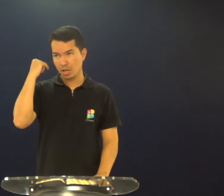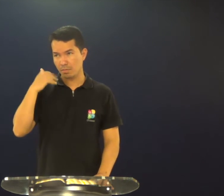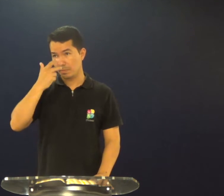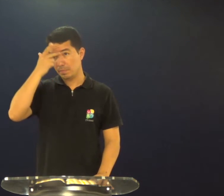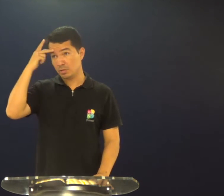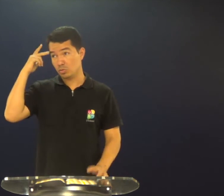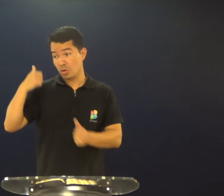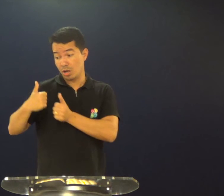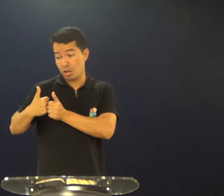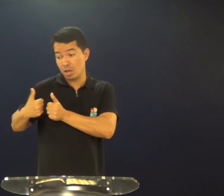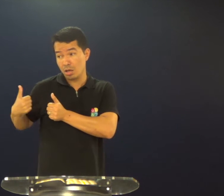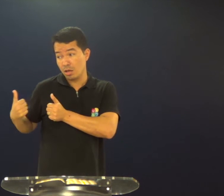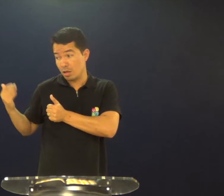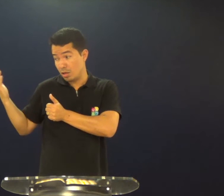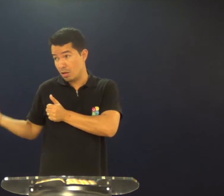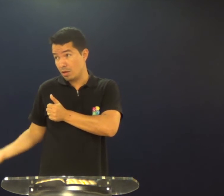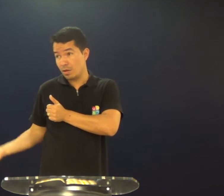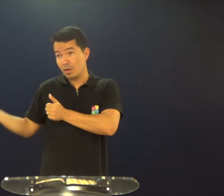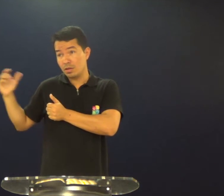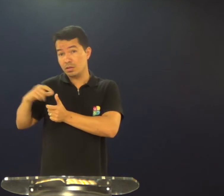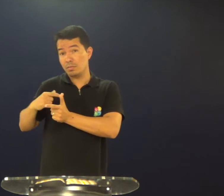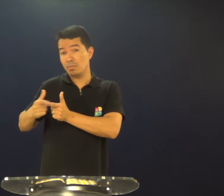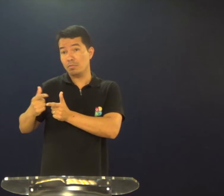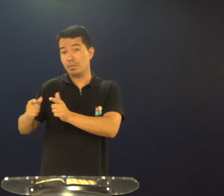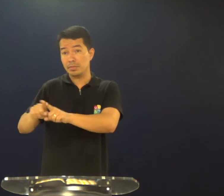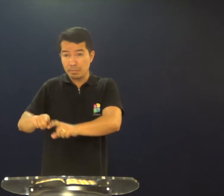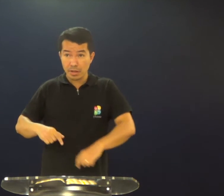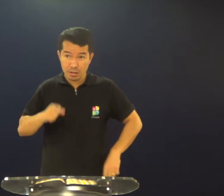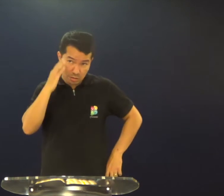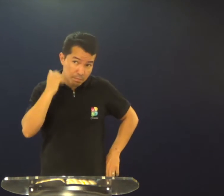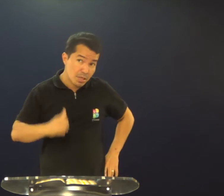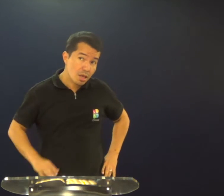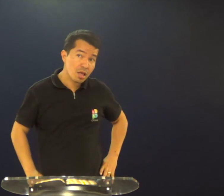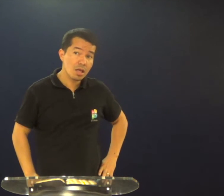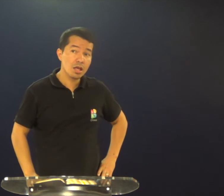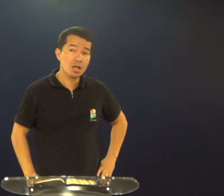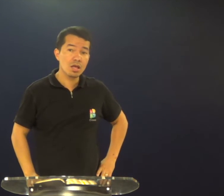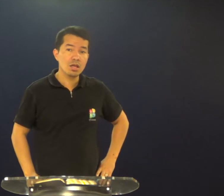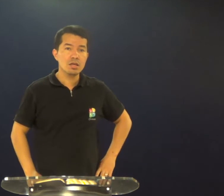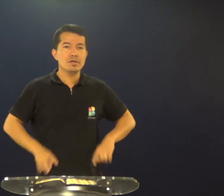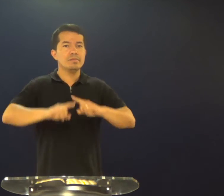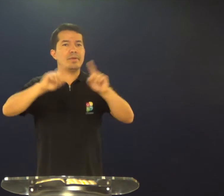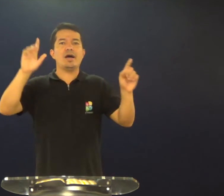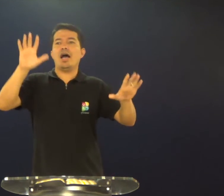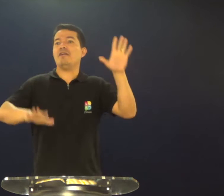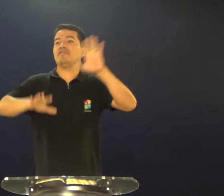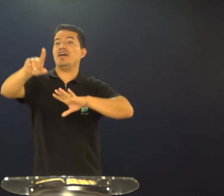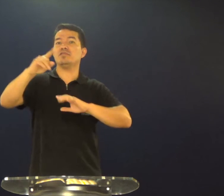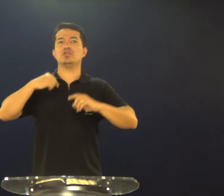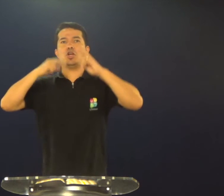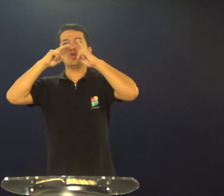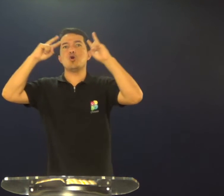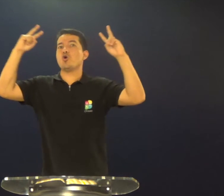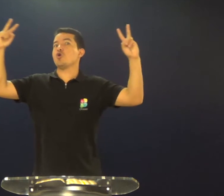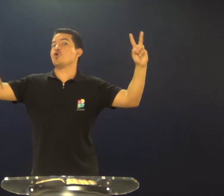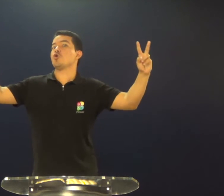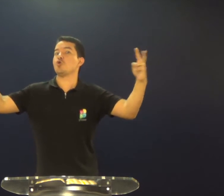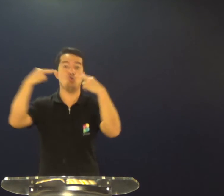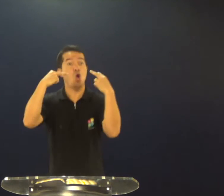nada bom, sabe o que essa pessoa está fazendo? Sabe o que ela está fazendo? Às vezes você